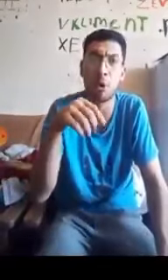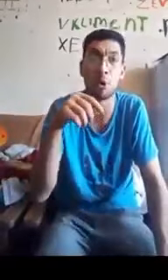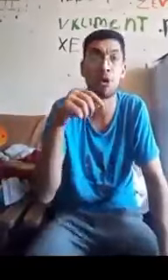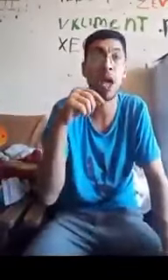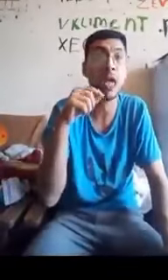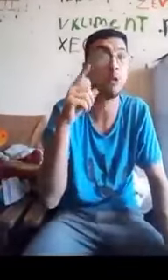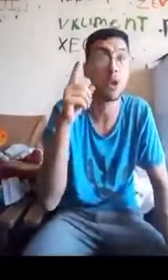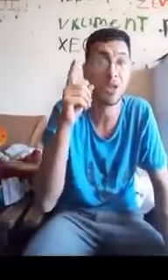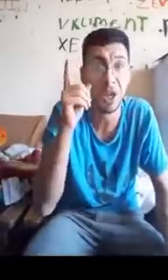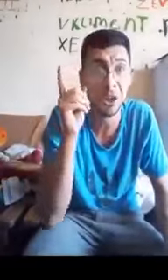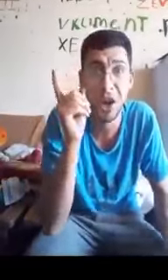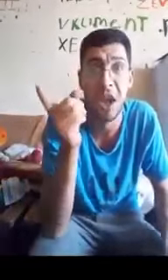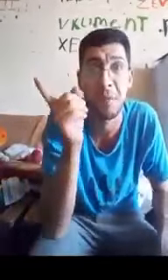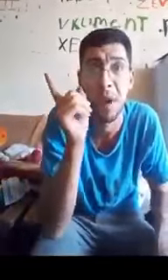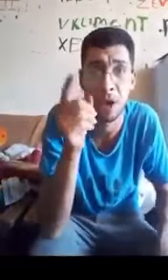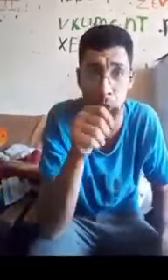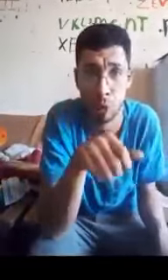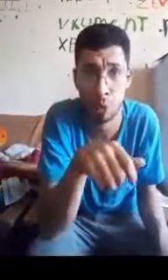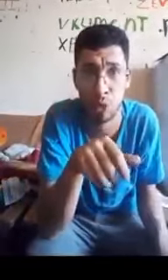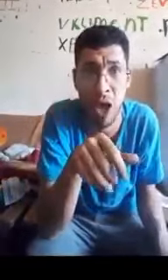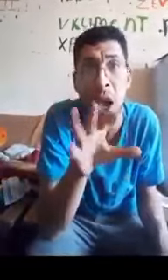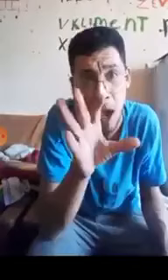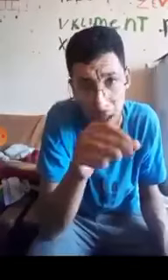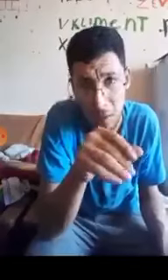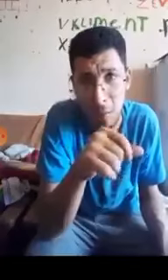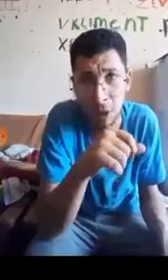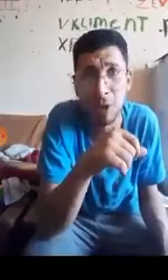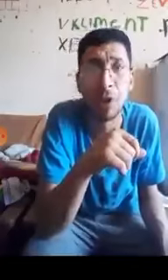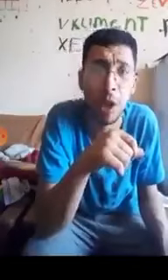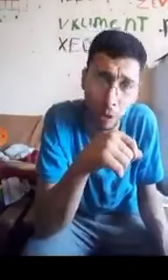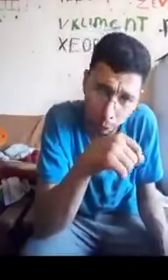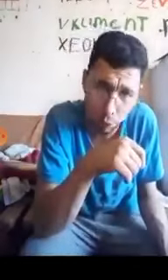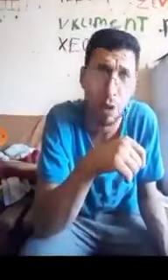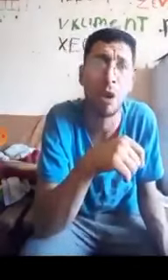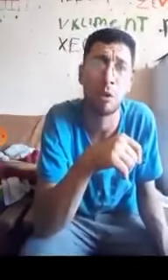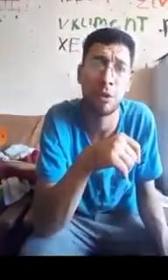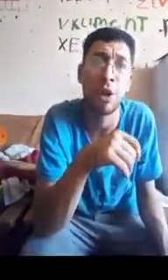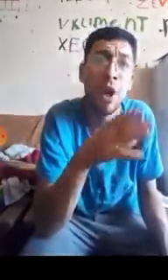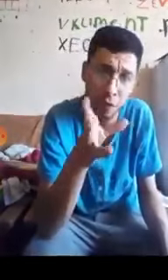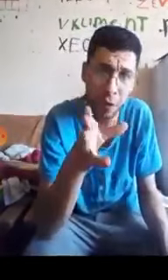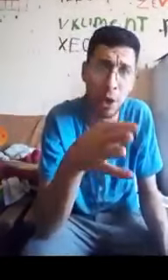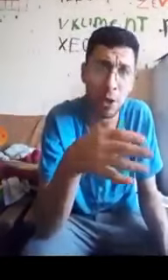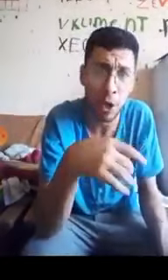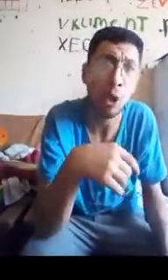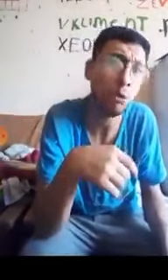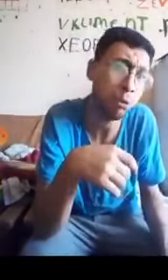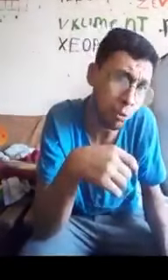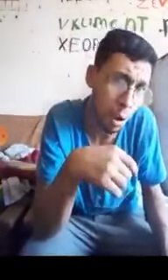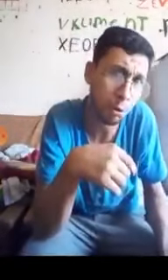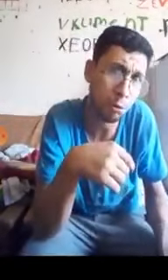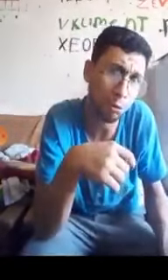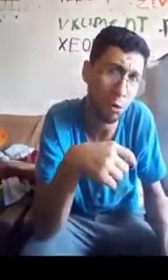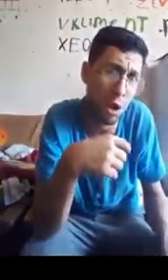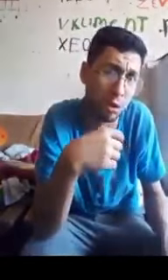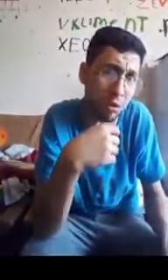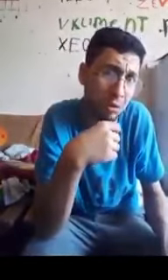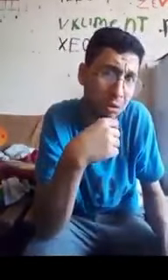öznə, duracaq rəhbərin üznə, hələ matriyal düzəldir. Vətəni tural düzəldir.